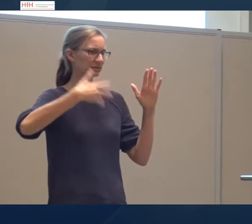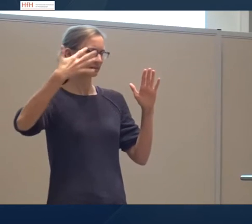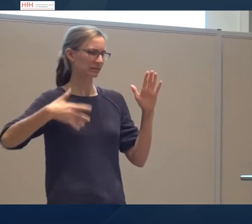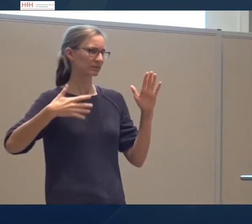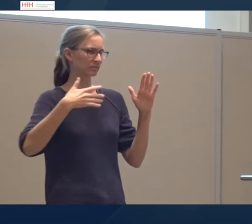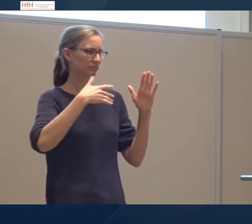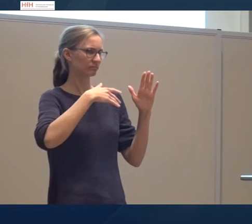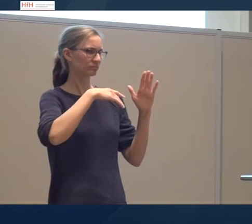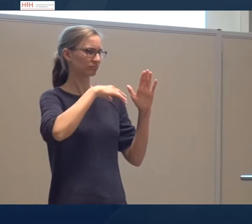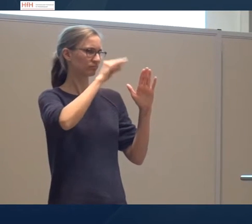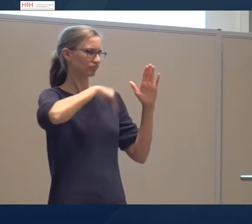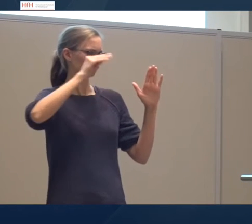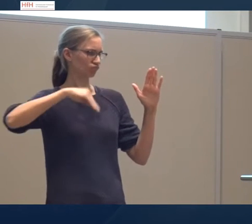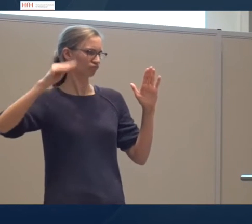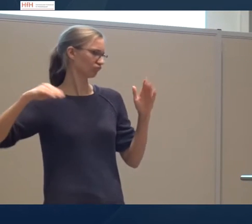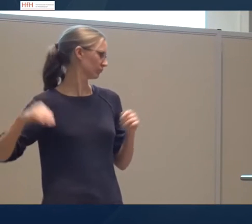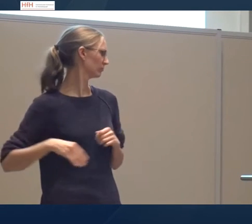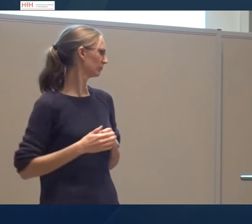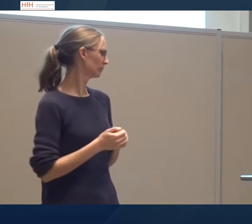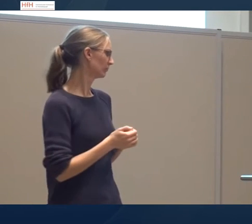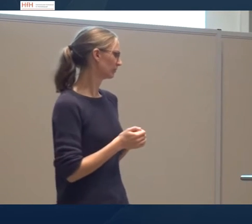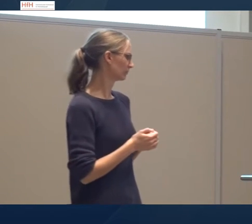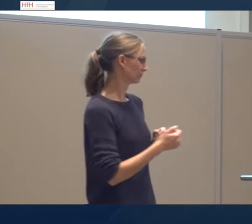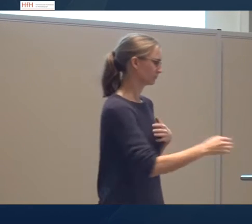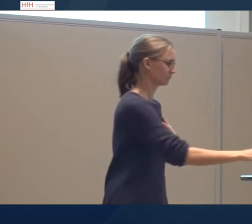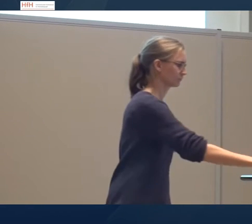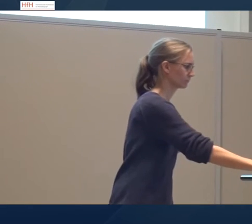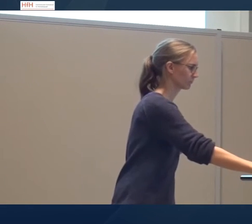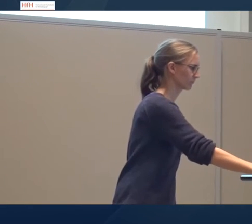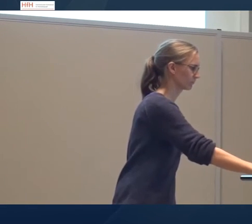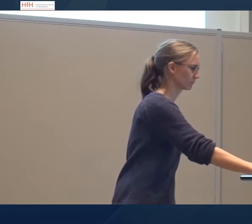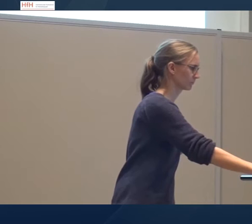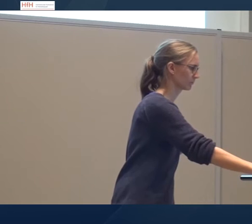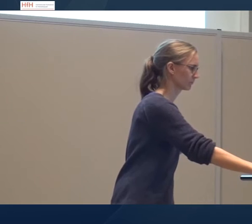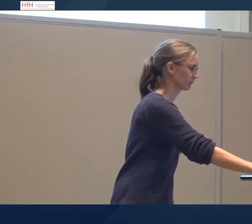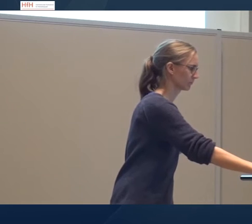sogenannten Top-Kandidatinnen oder Vertreter eruieren konnten.